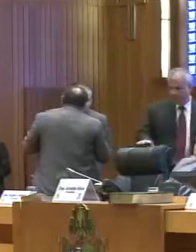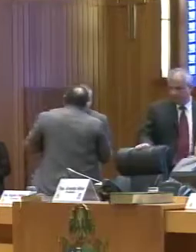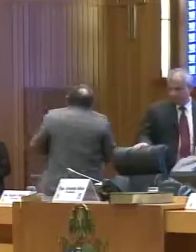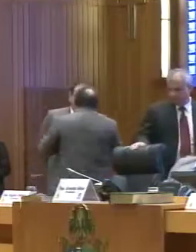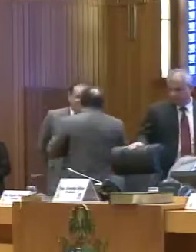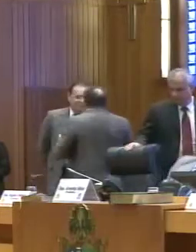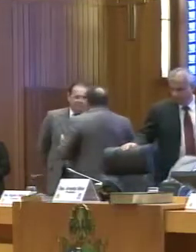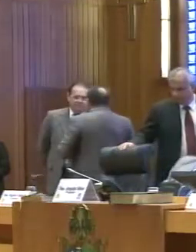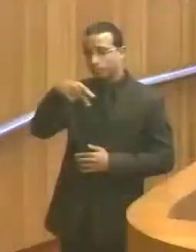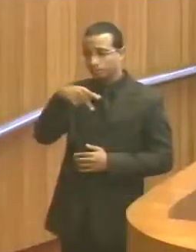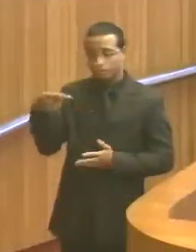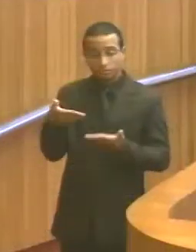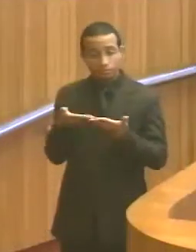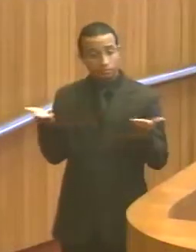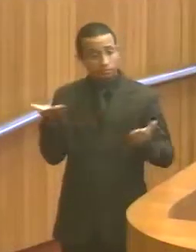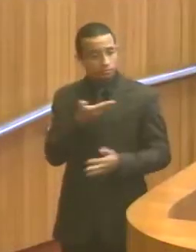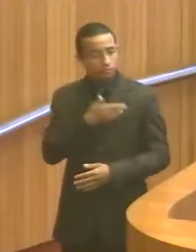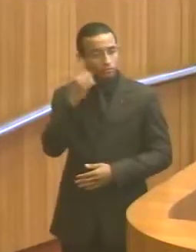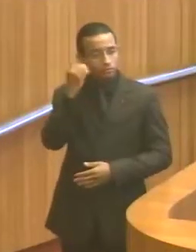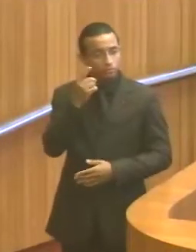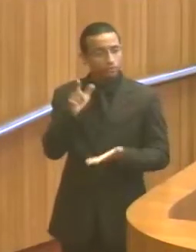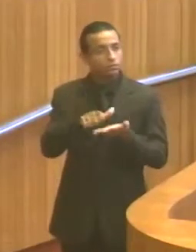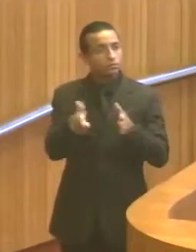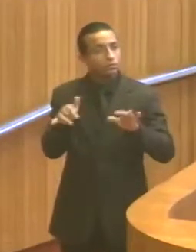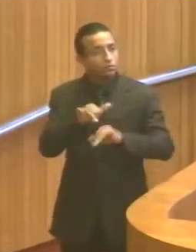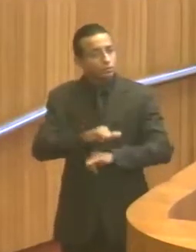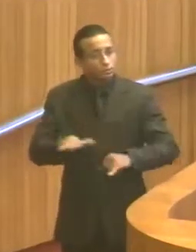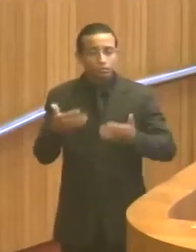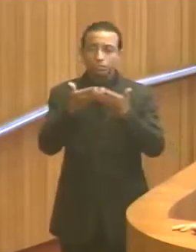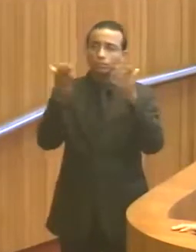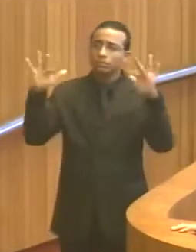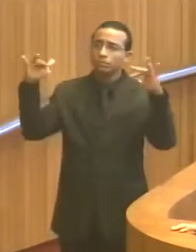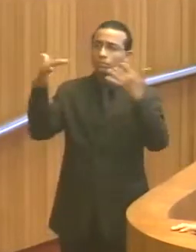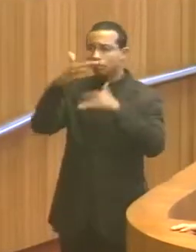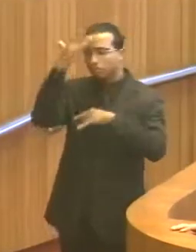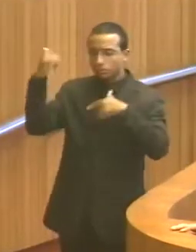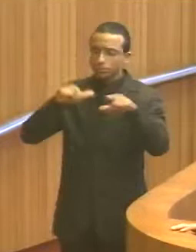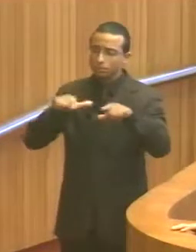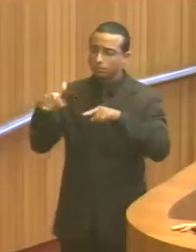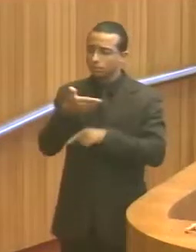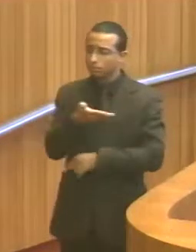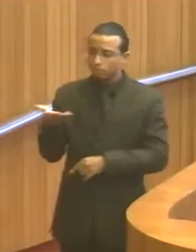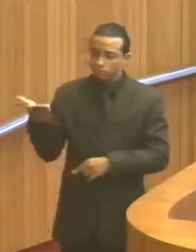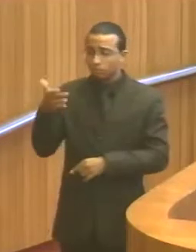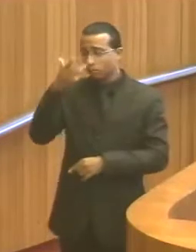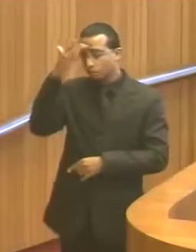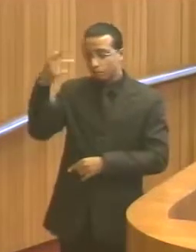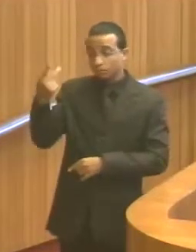Senhor presidente, colegas parlamentares, imprensa, galeria, servidores, povo do Maranhão.